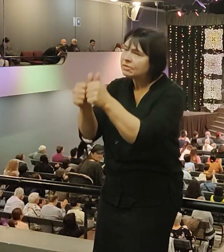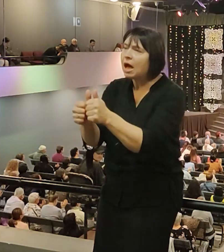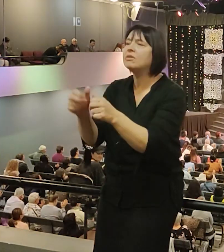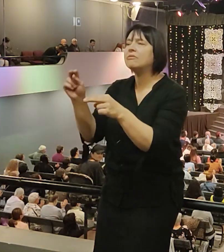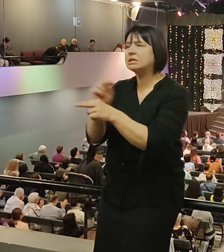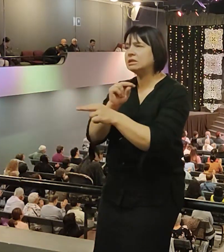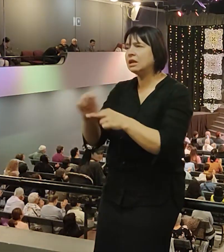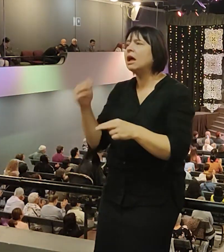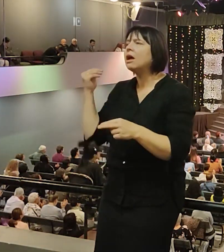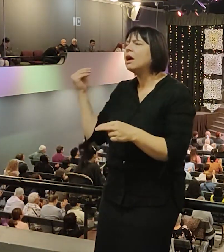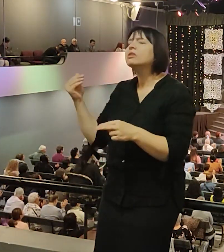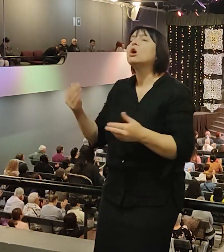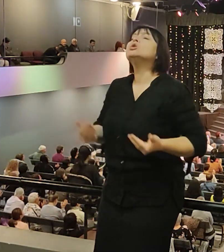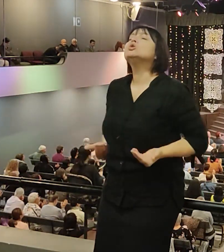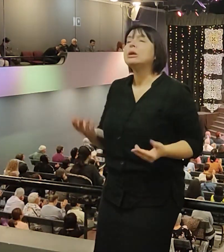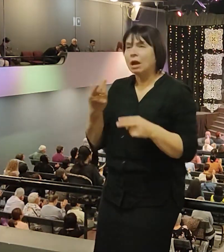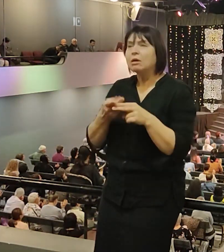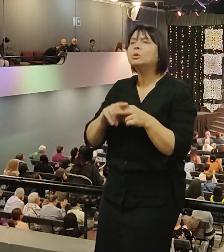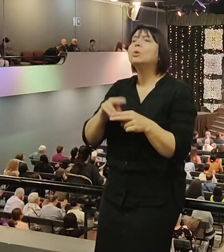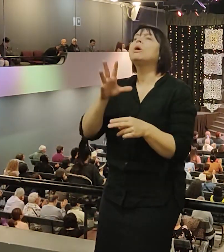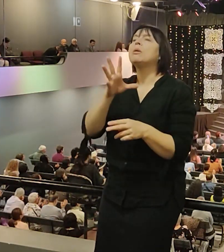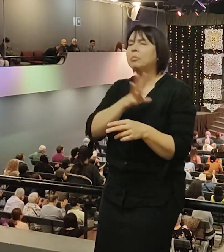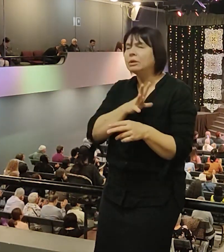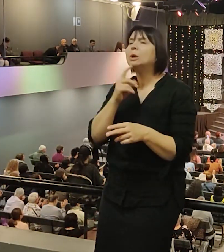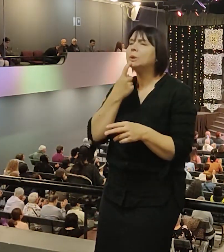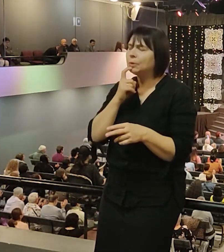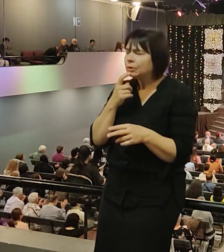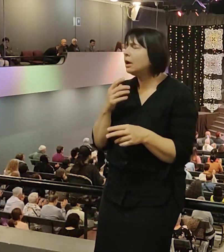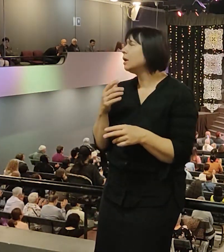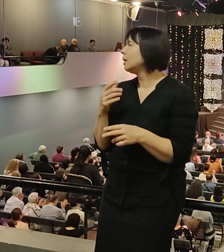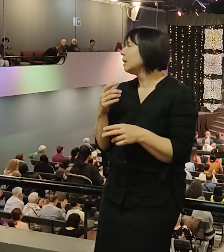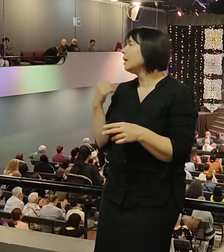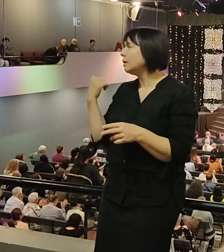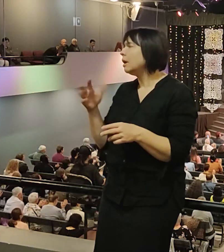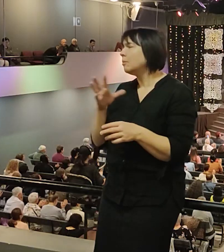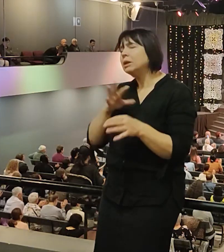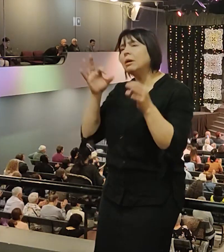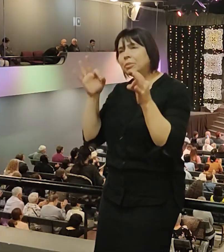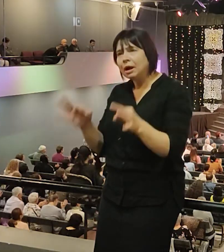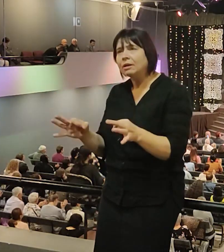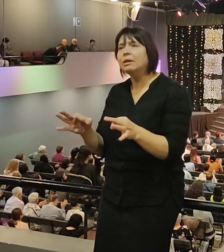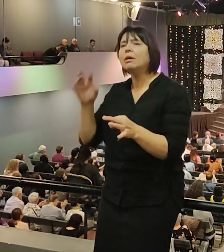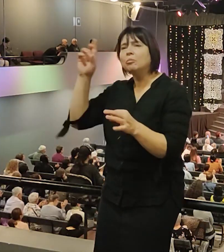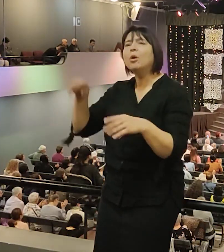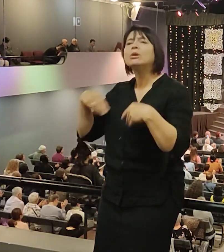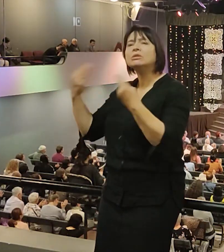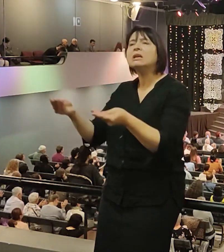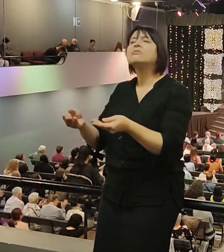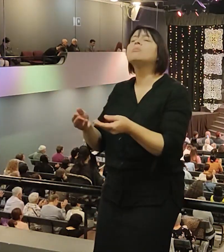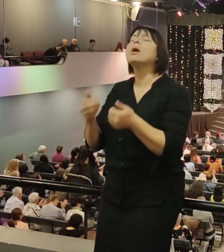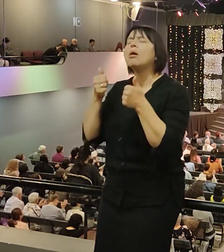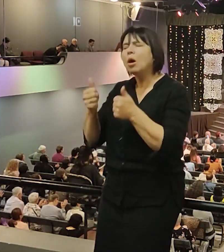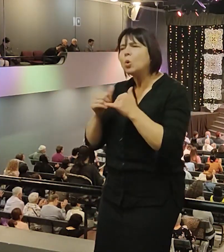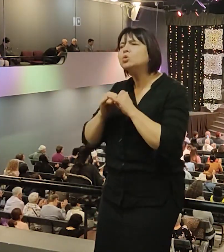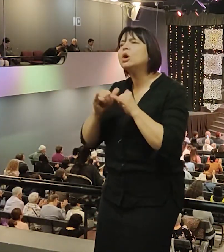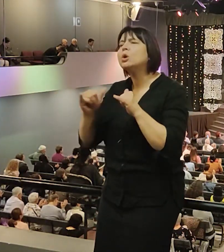И отвержение, которое вы прошли, пренебрежение, которое вы ушли, Господь окружит вам правильными людьми. Даст вам хороших оруженосцев, которые будут